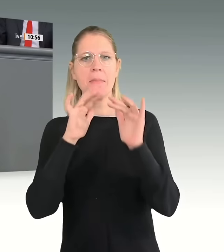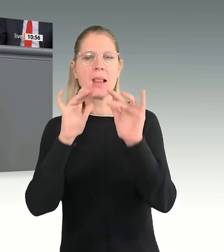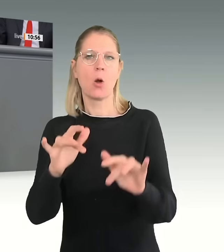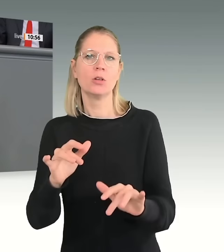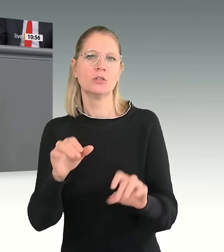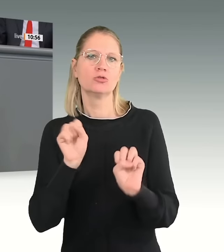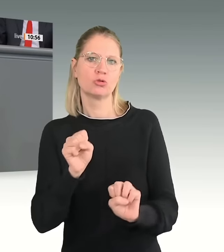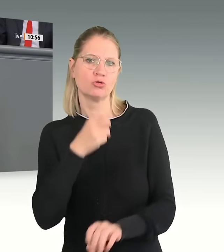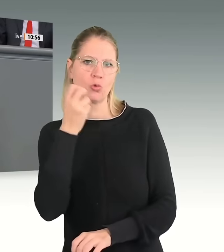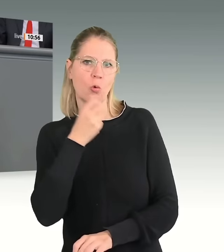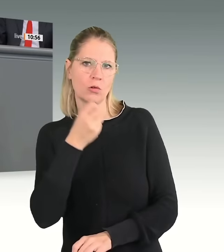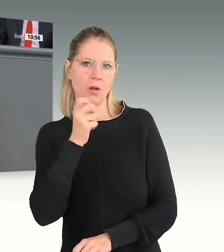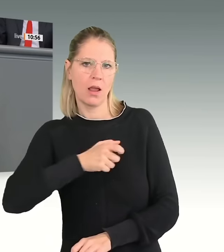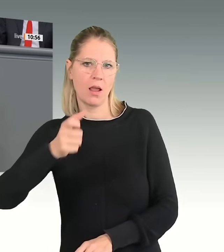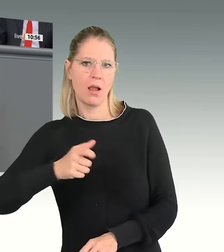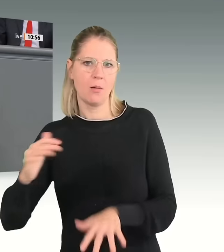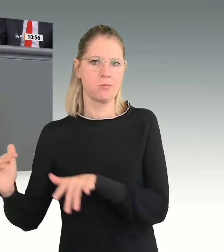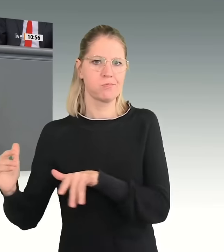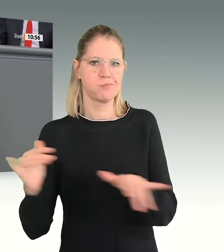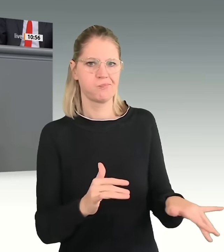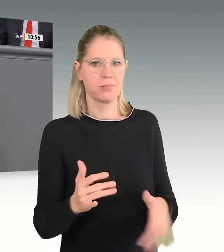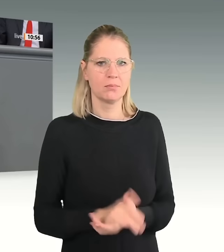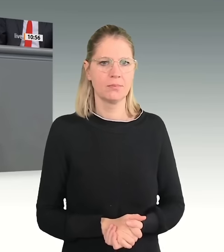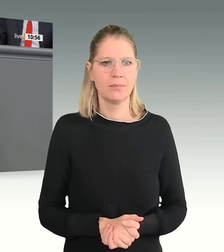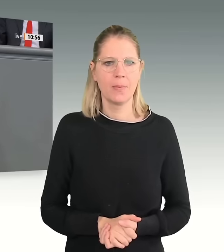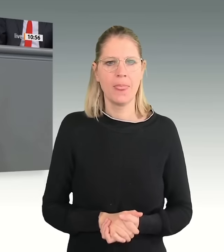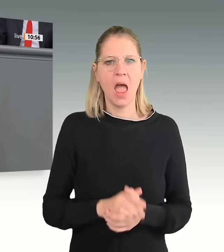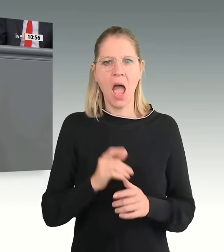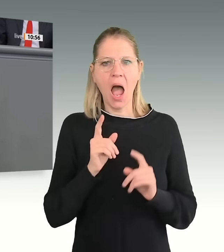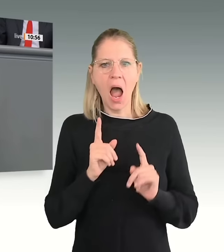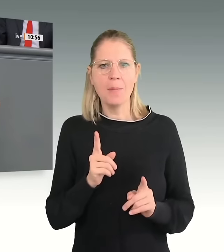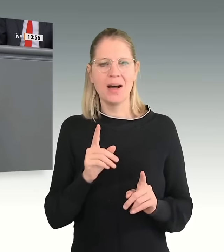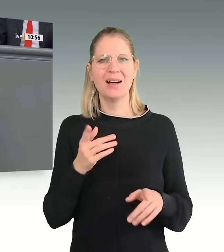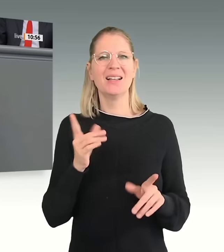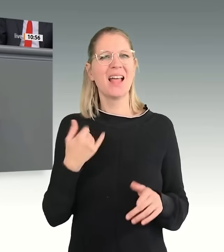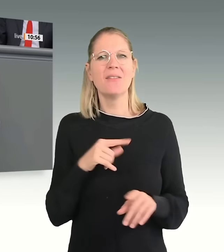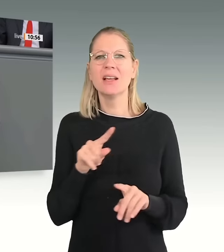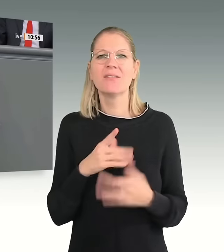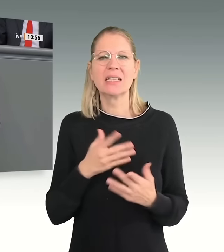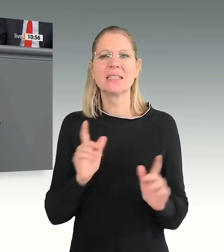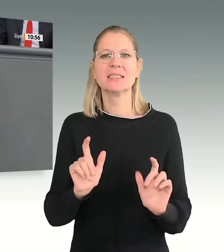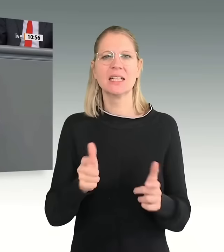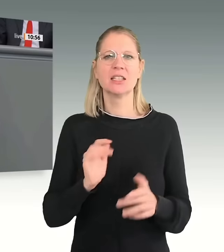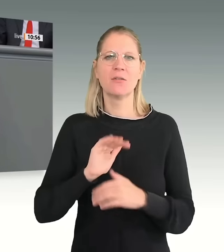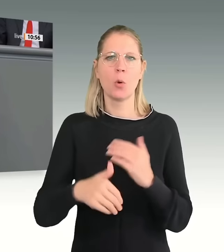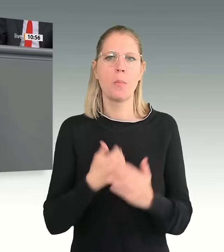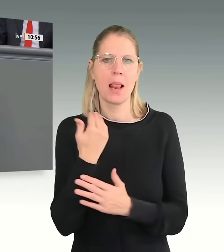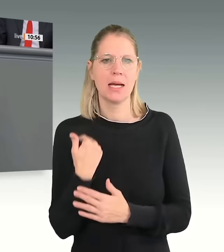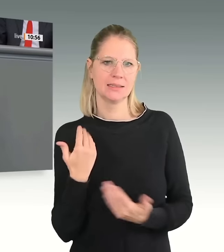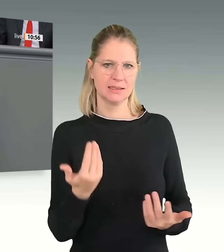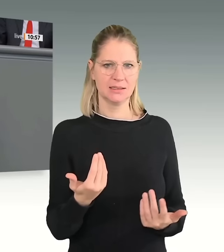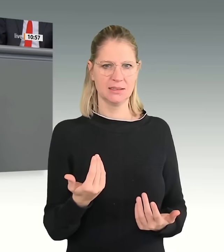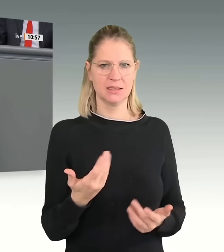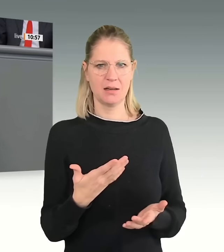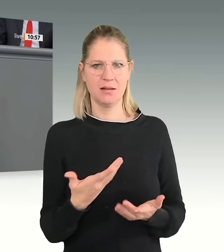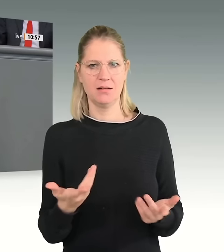Staatskassen dieses Landes solide geführt werden. Deswegen wäre es richtig, liebe SPD, wenn Sie sich nach